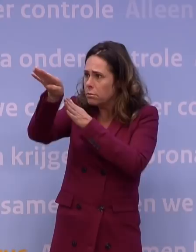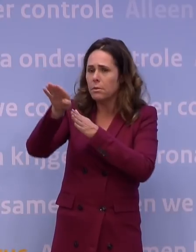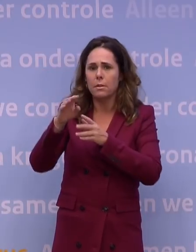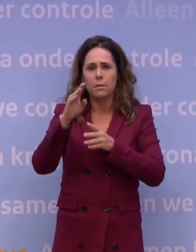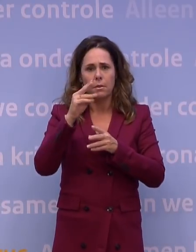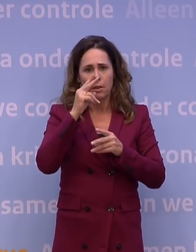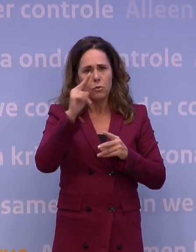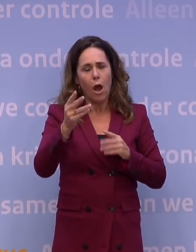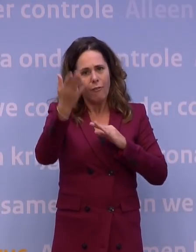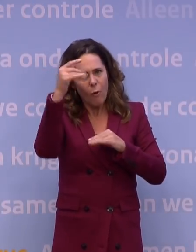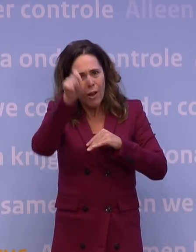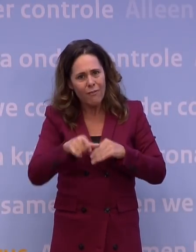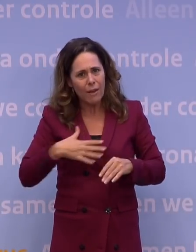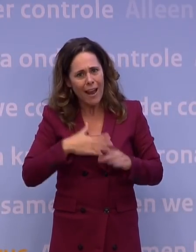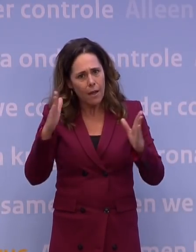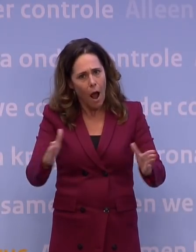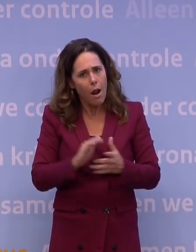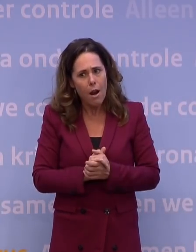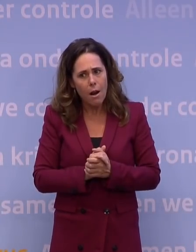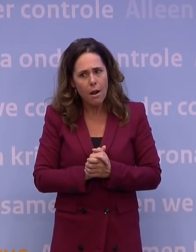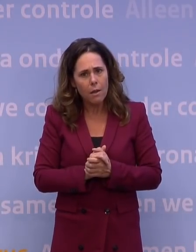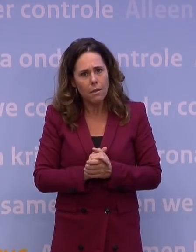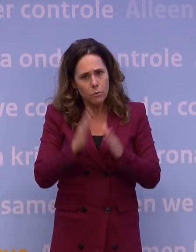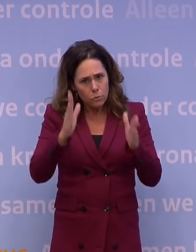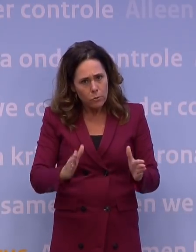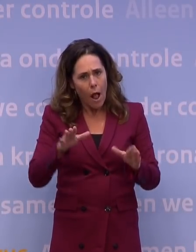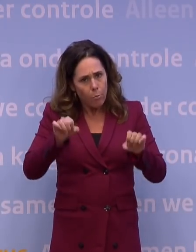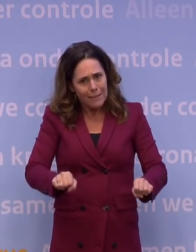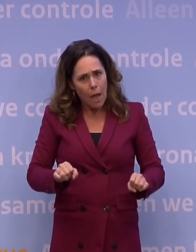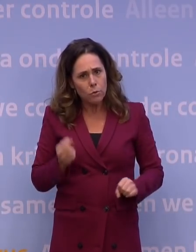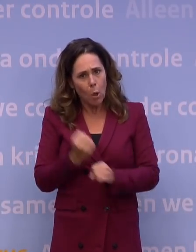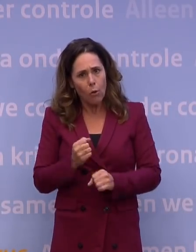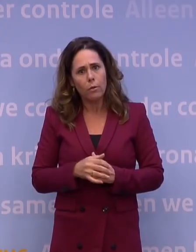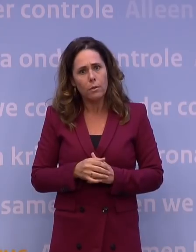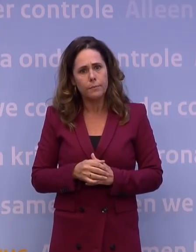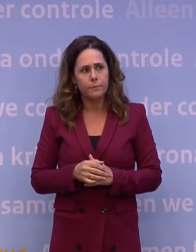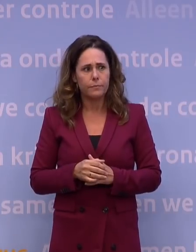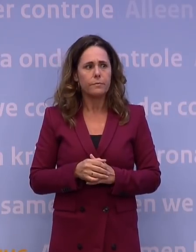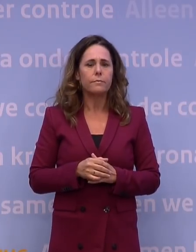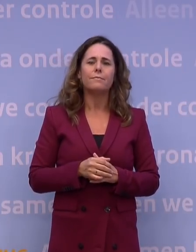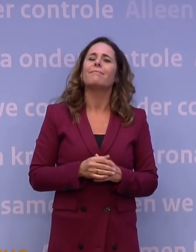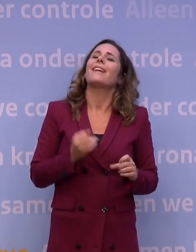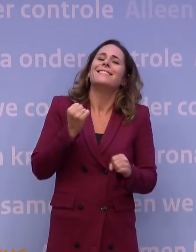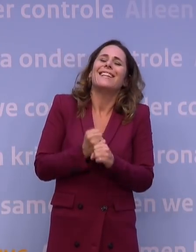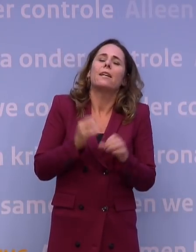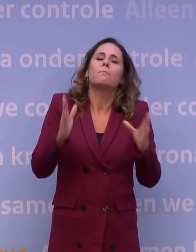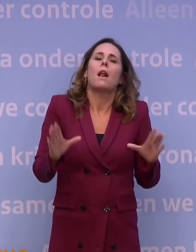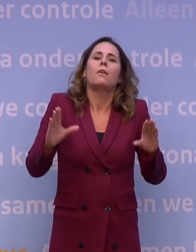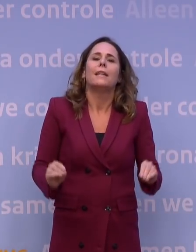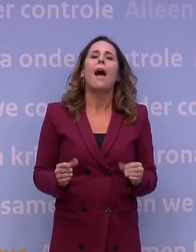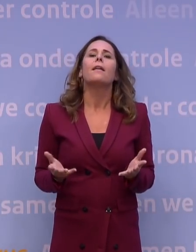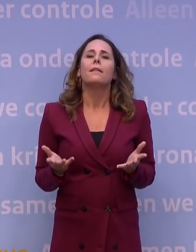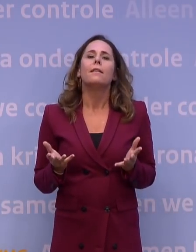week of vrijdag toch ook al. Had u dan toen niet al deze besluiten moeten nemen? Jazeker, maar wat we natuurlijk ook wel deden, is